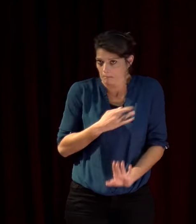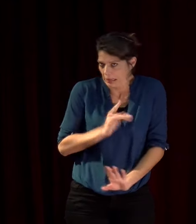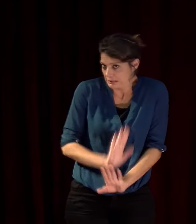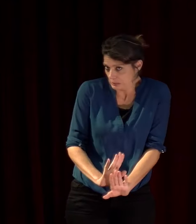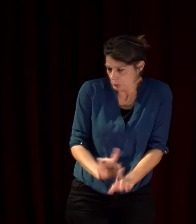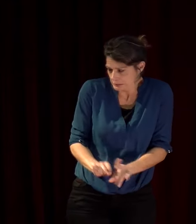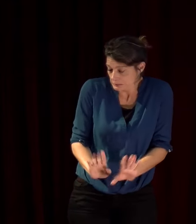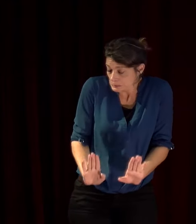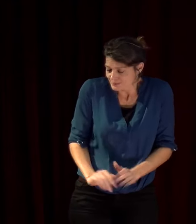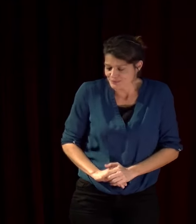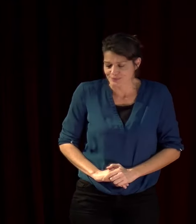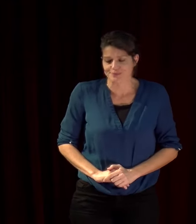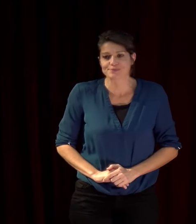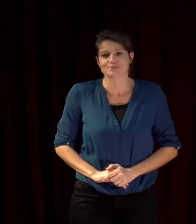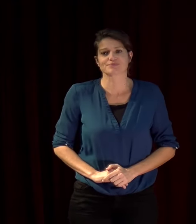plus